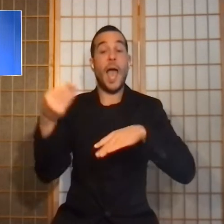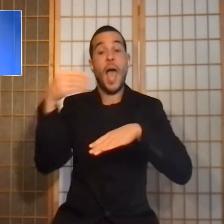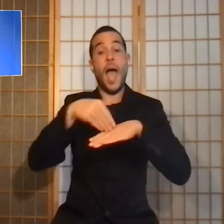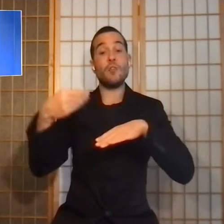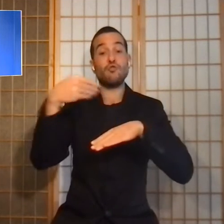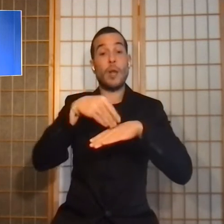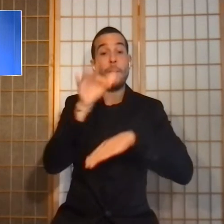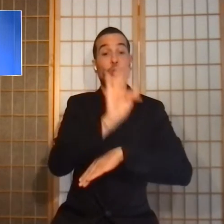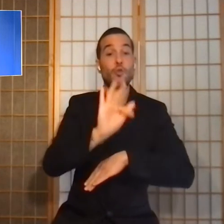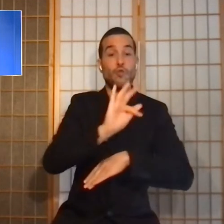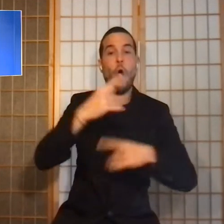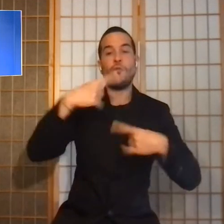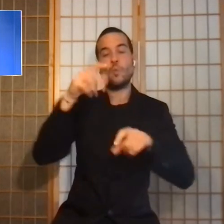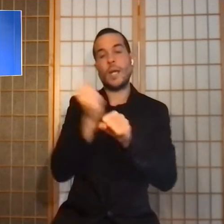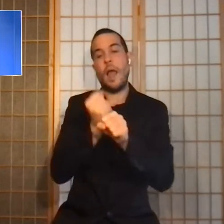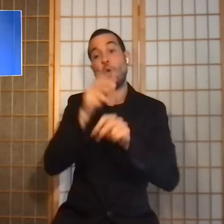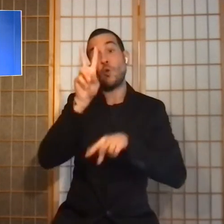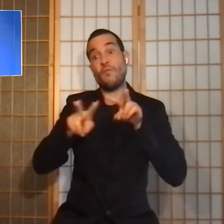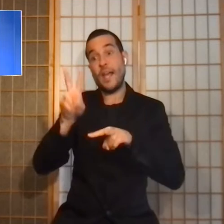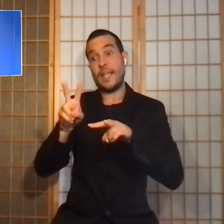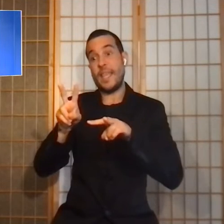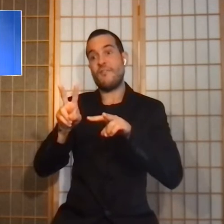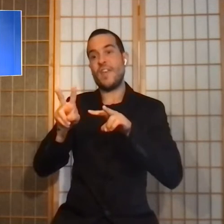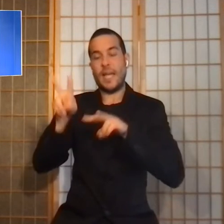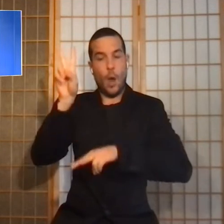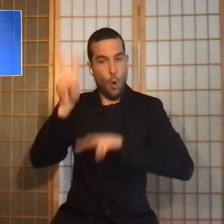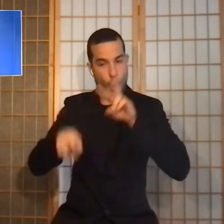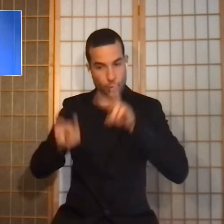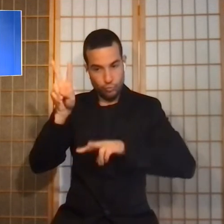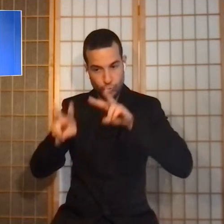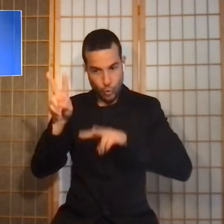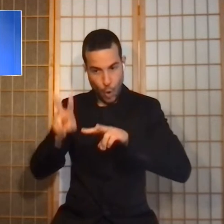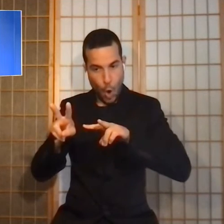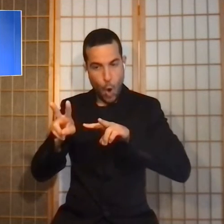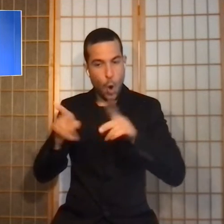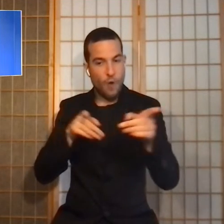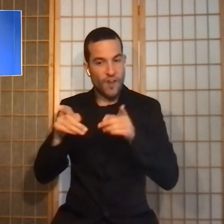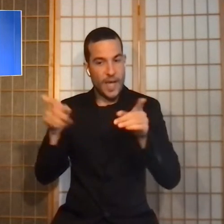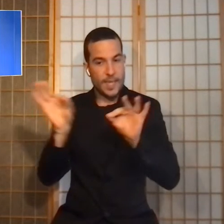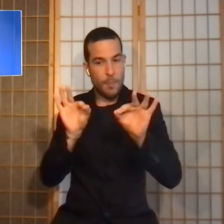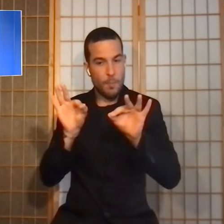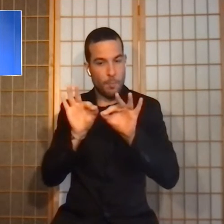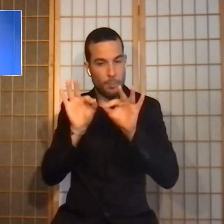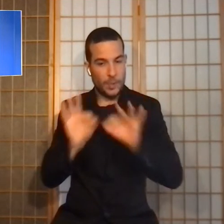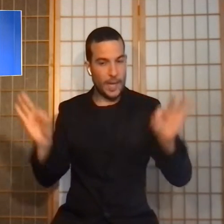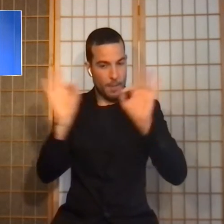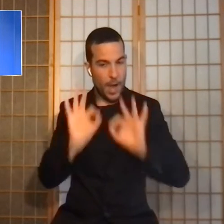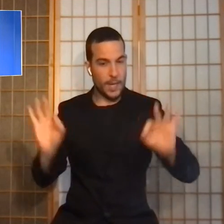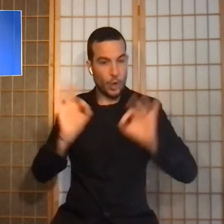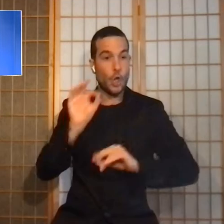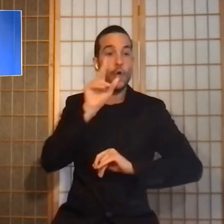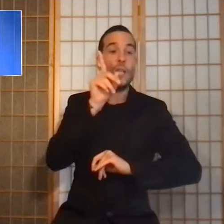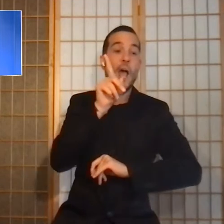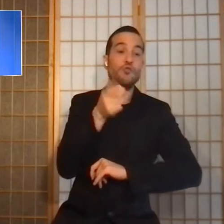verifica e controllo nella fase preparatoria, da giovedì 24 a